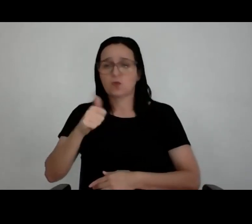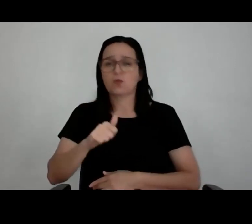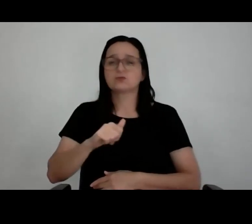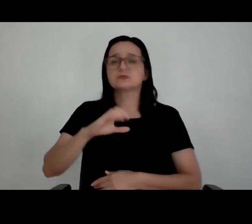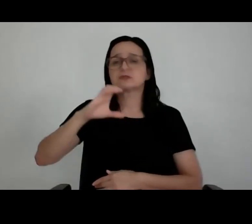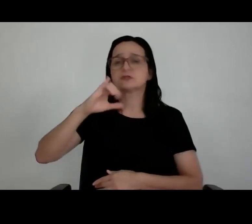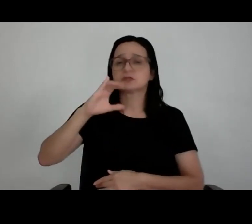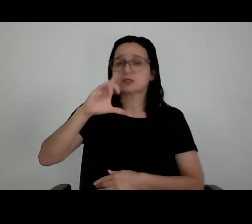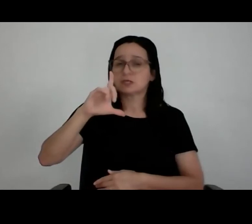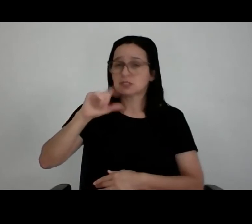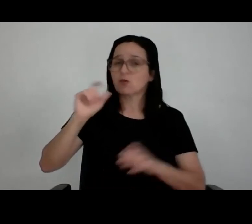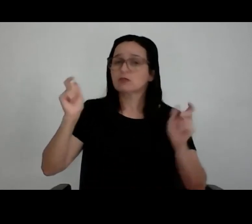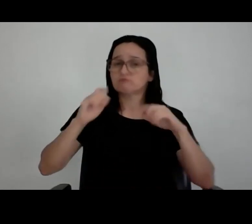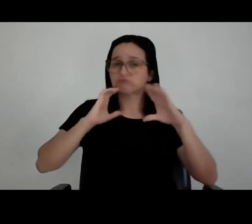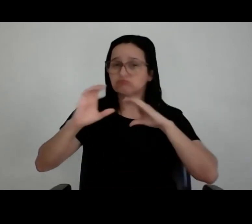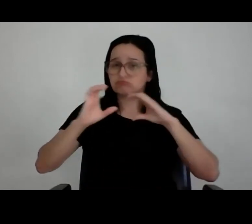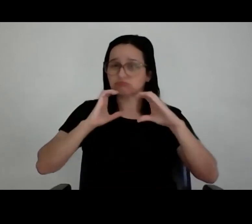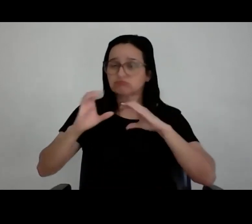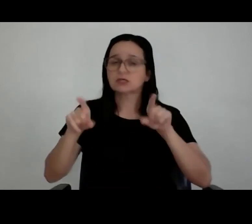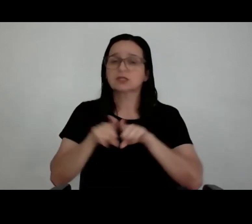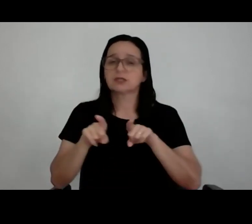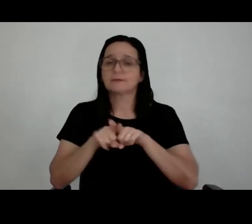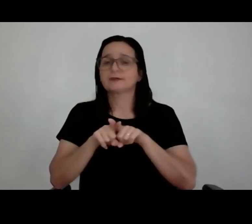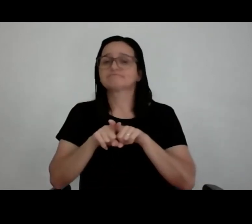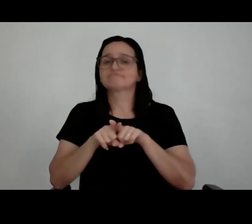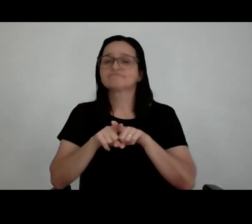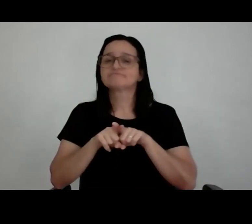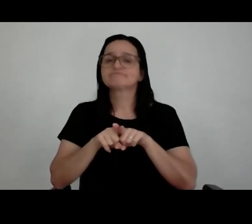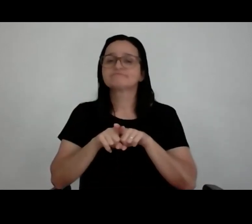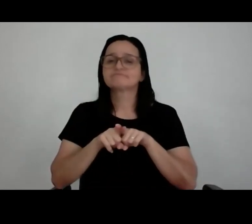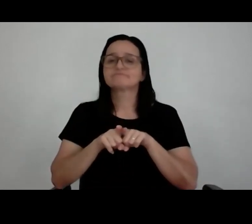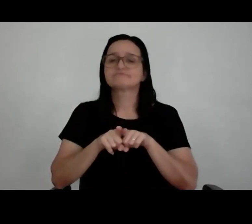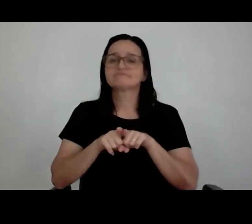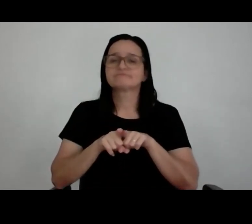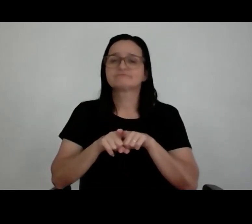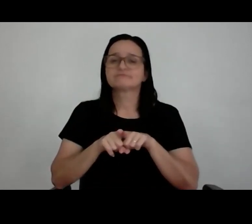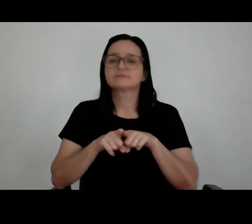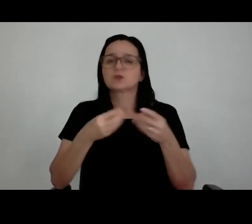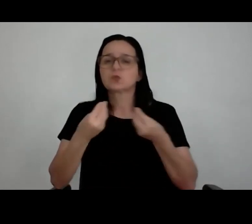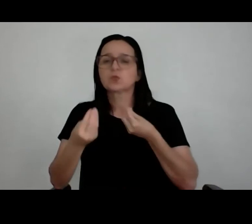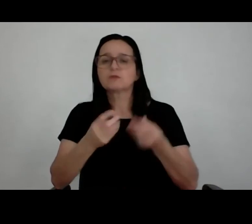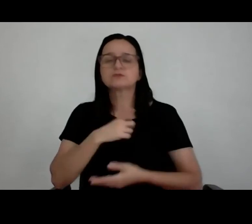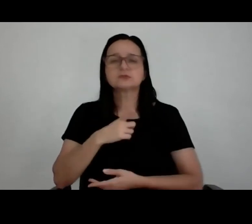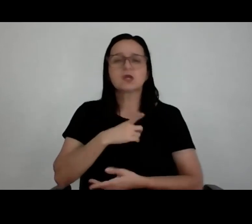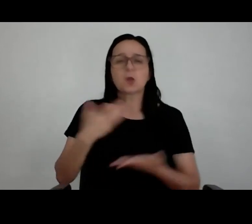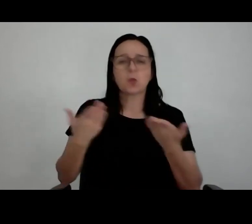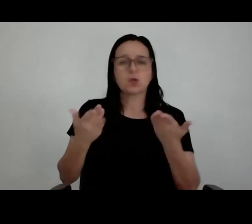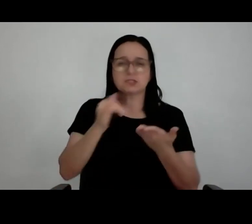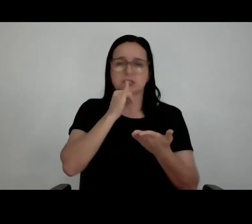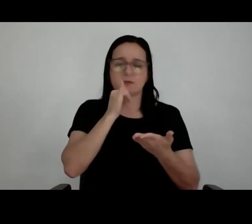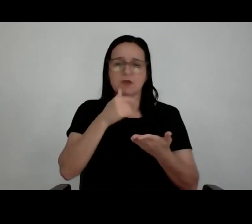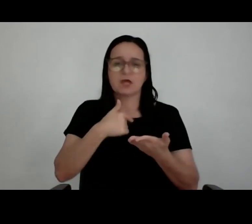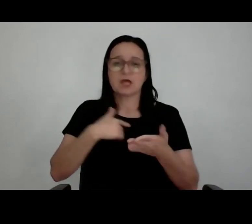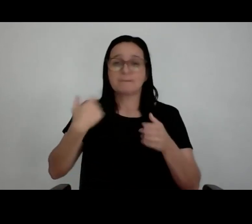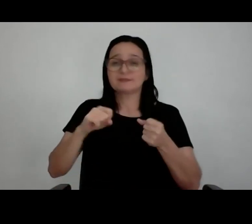tem se comunicado muito por ali, né? Eu acho que, assim, uma das coisas que nós temos hoje em dia, como eu, eu cresci usando lápis,